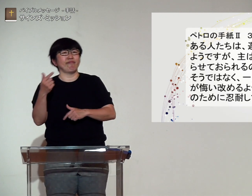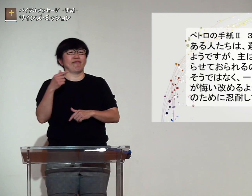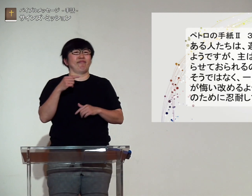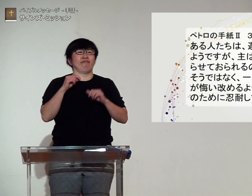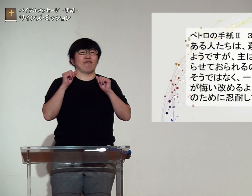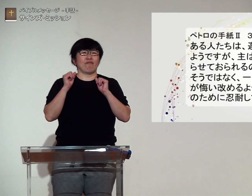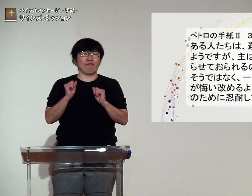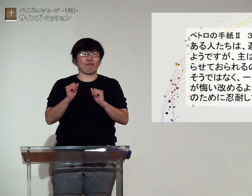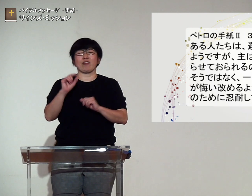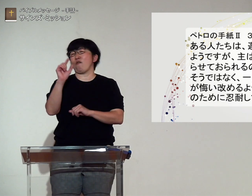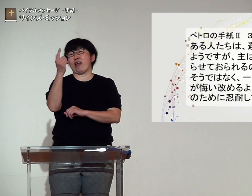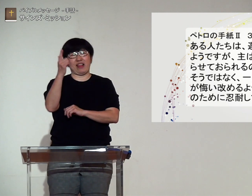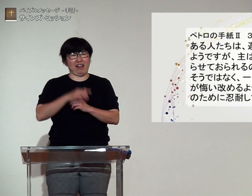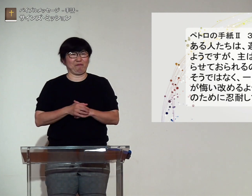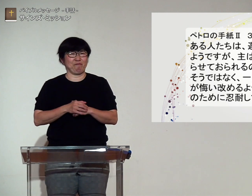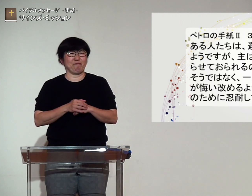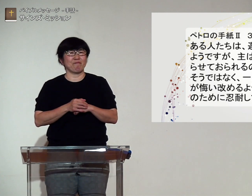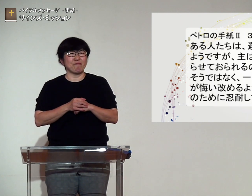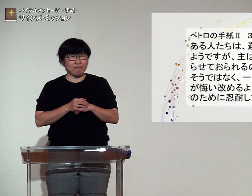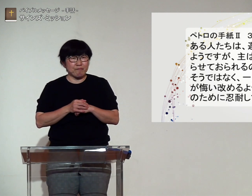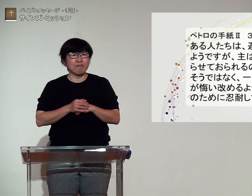送らせておられるのではありません